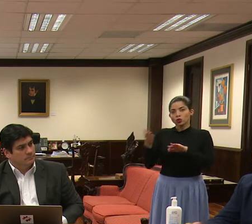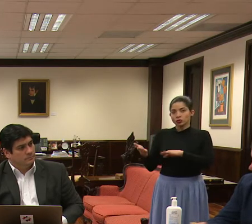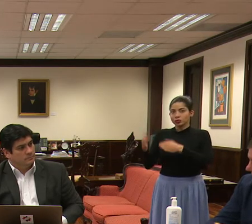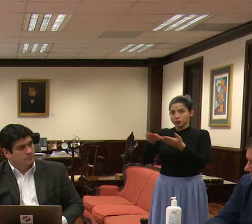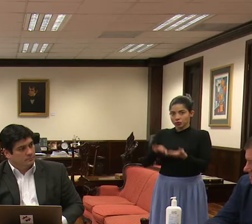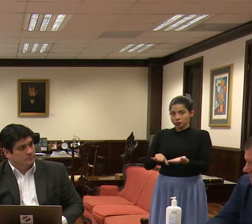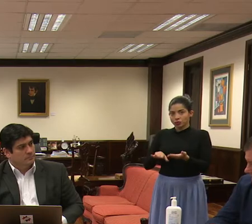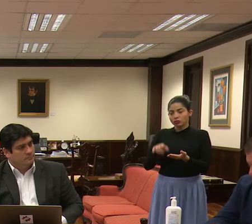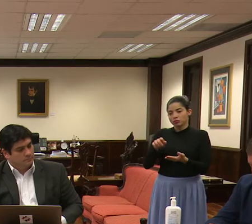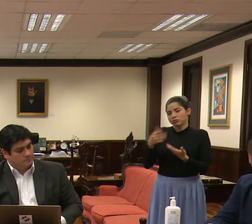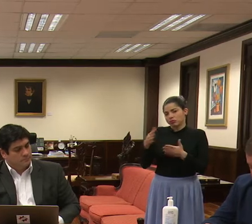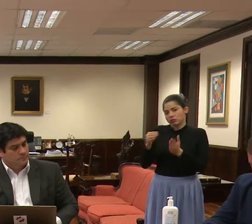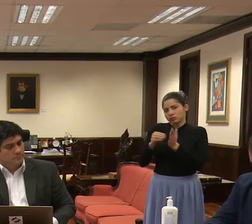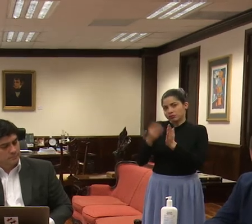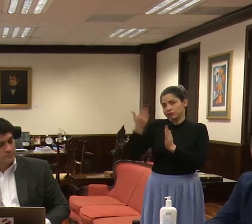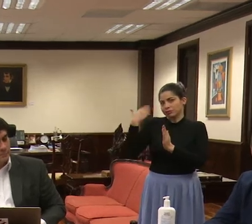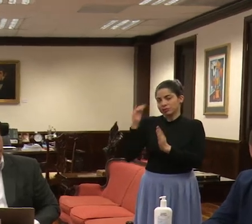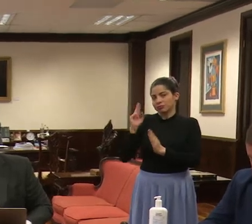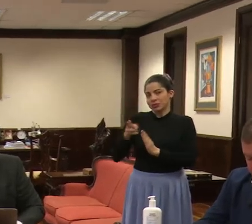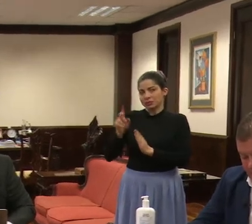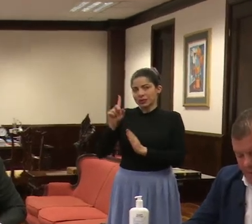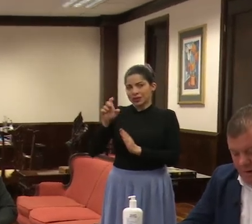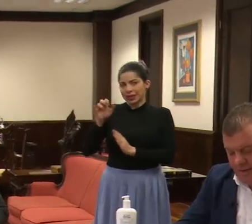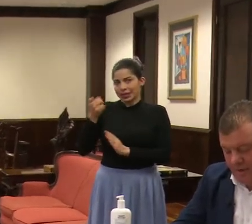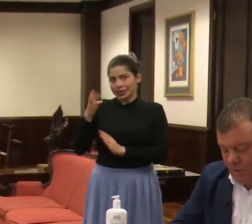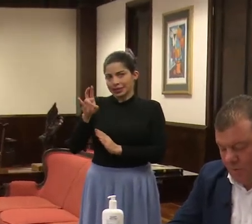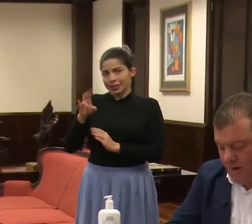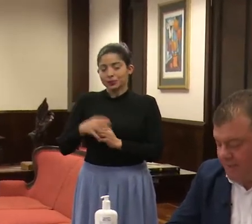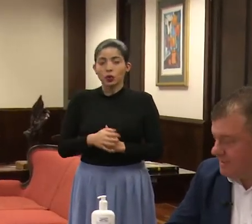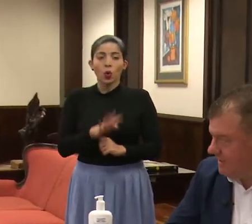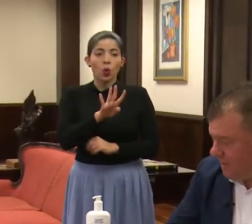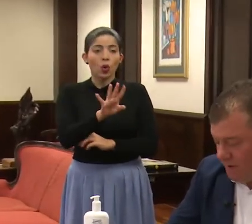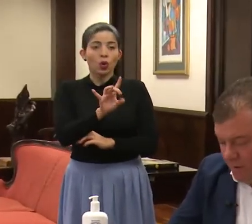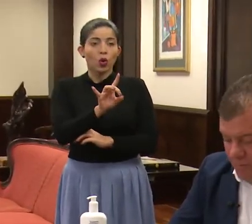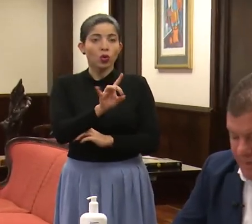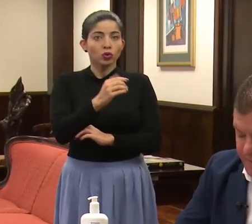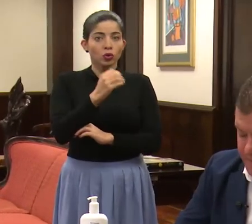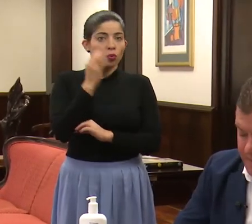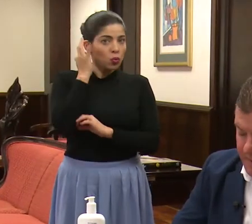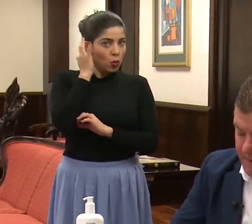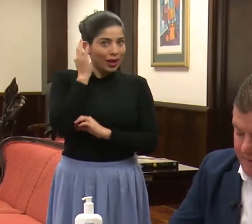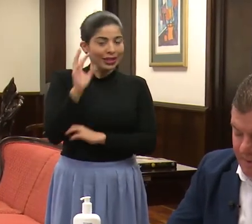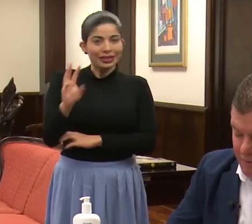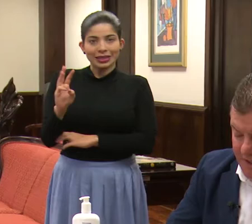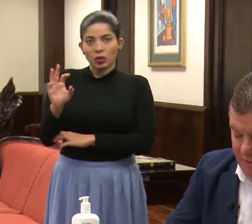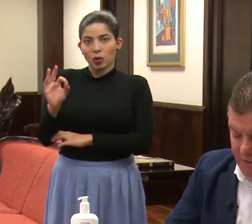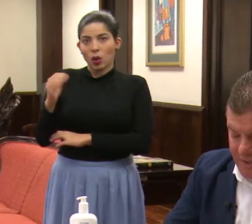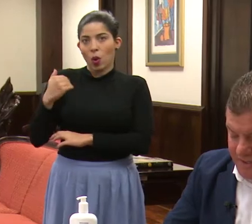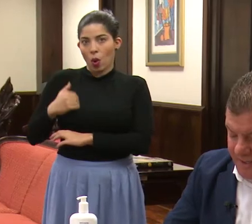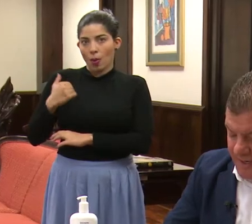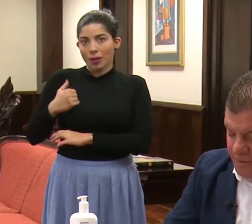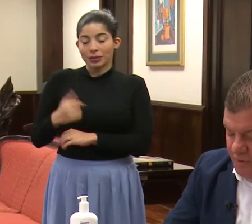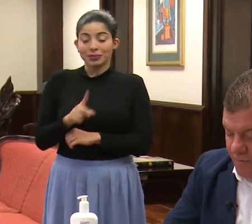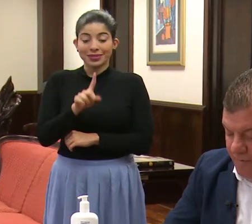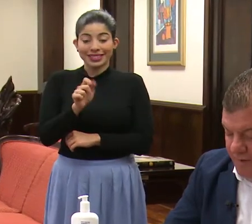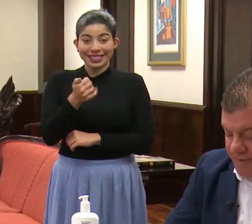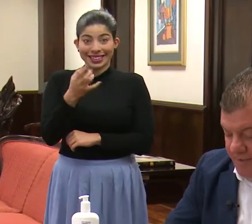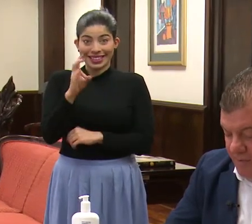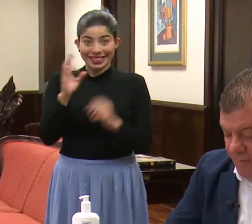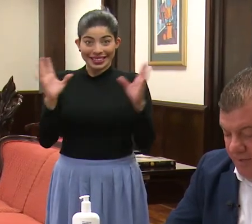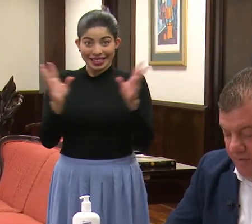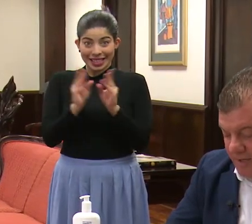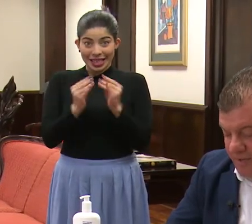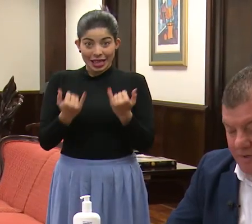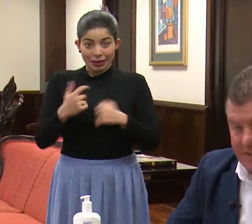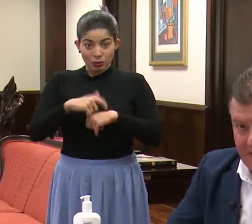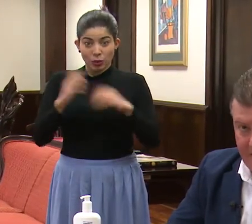que teníamos en la lista de los 117, 48 mujeres, 69 hombres. De los 117 casos confirmados